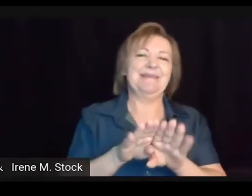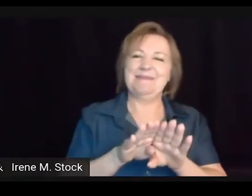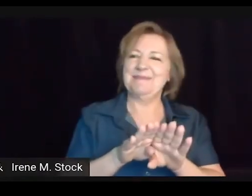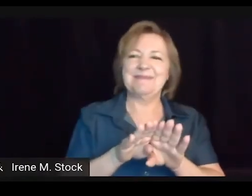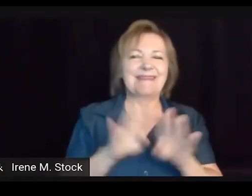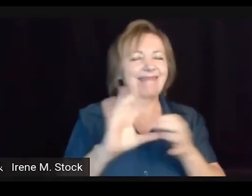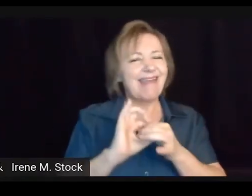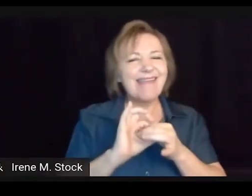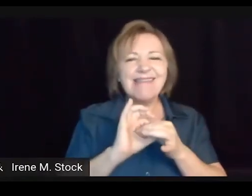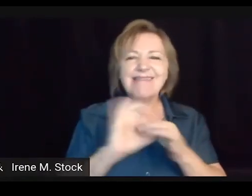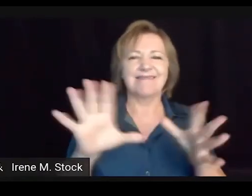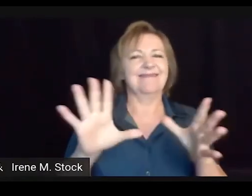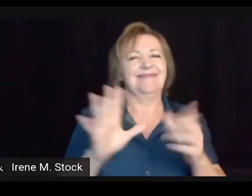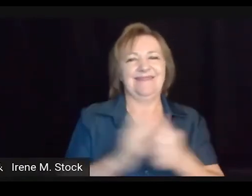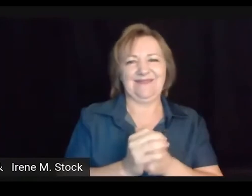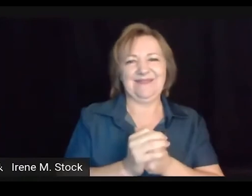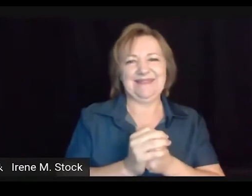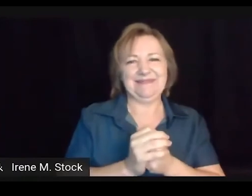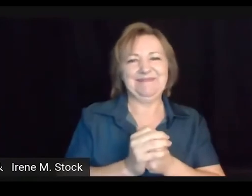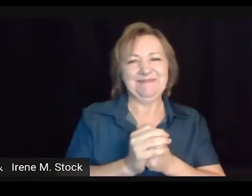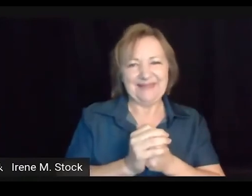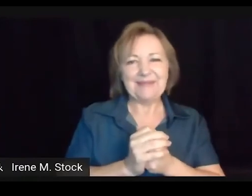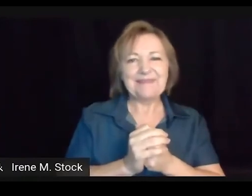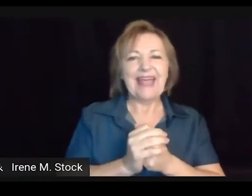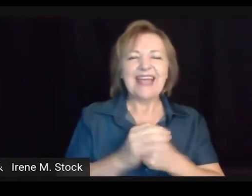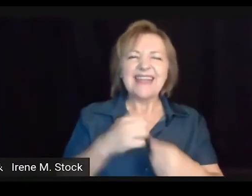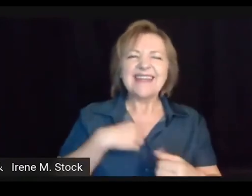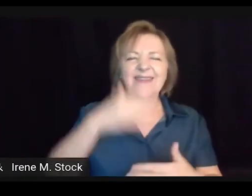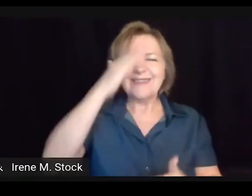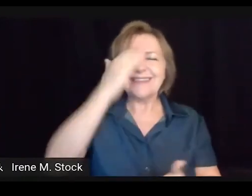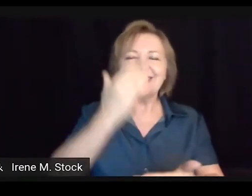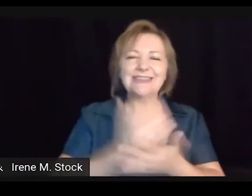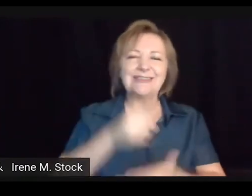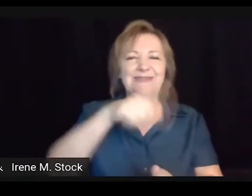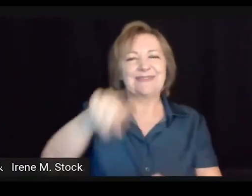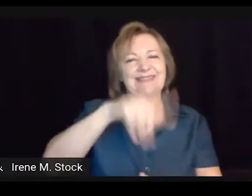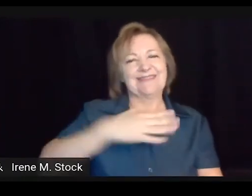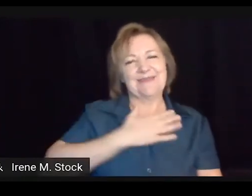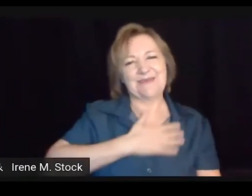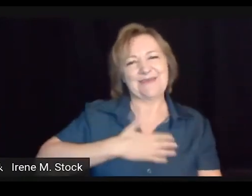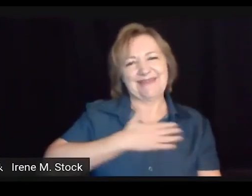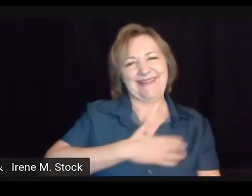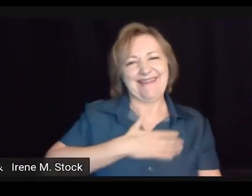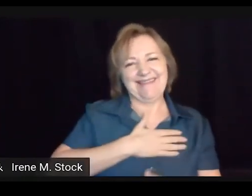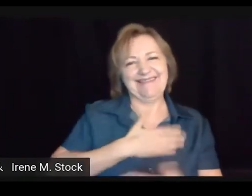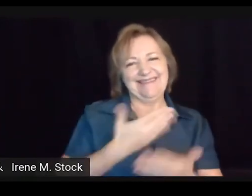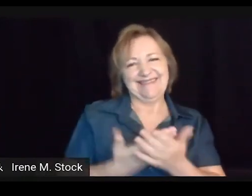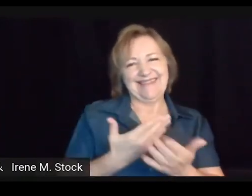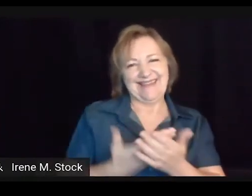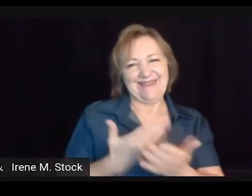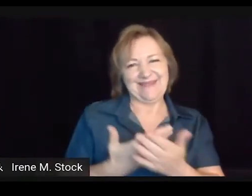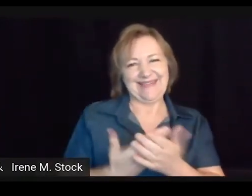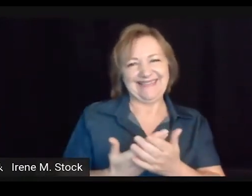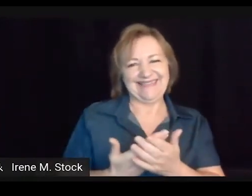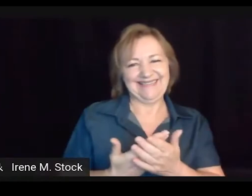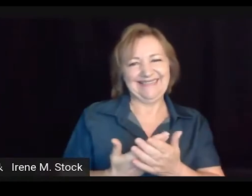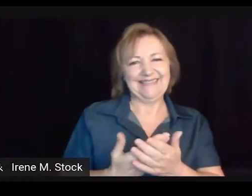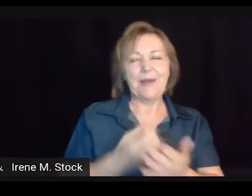perguntar também. Sintam-se bem livres quanto a isso. E eu acredito que vocês vão gostar